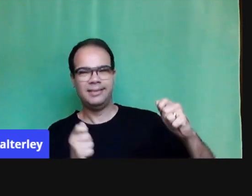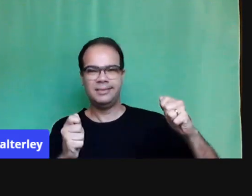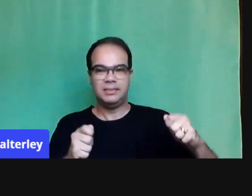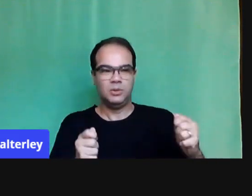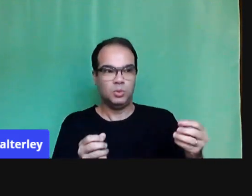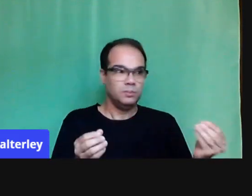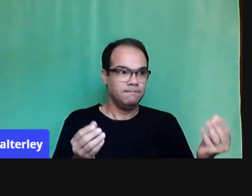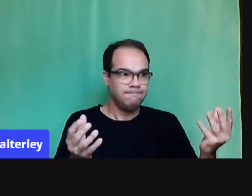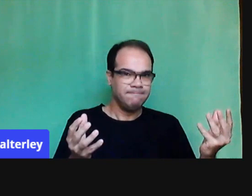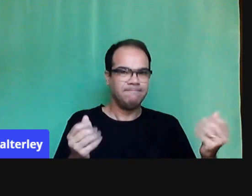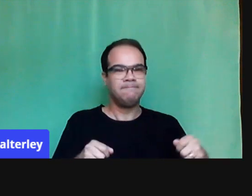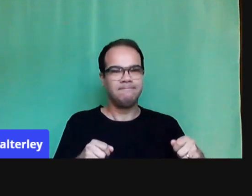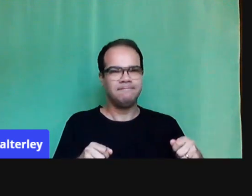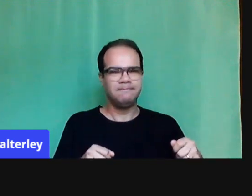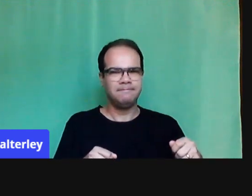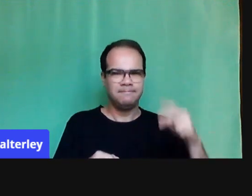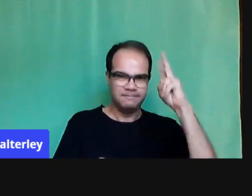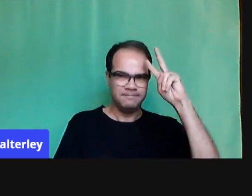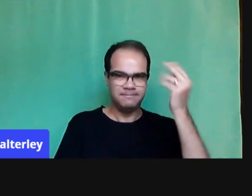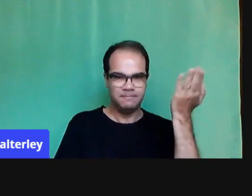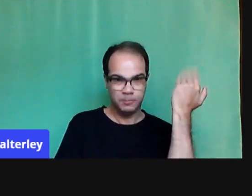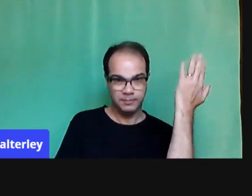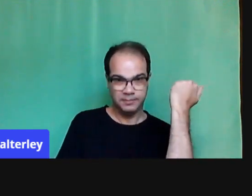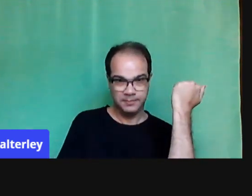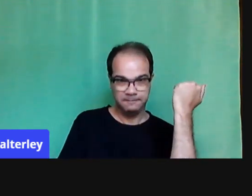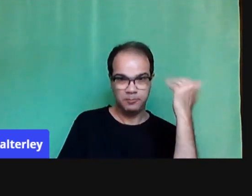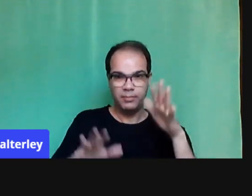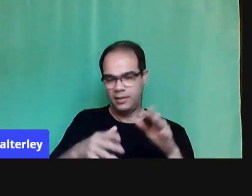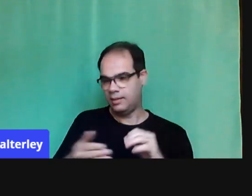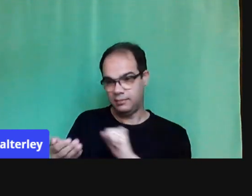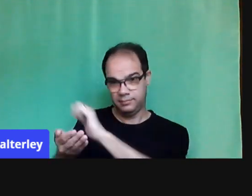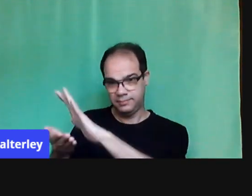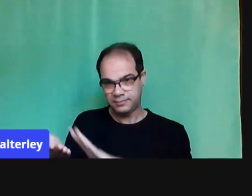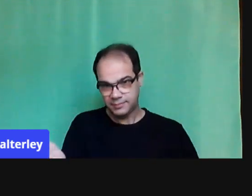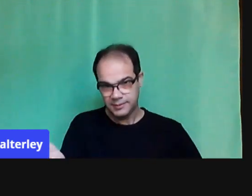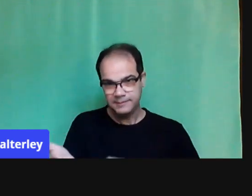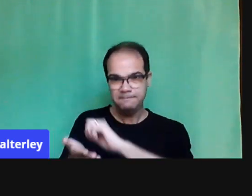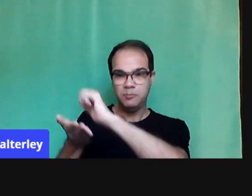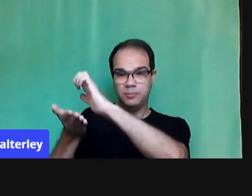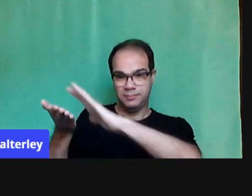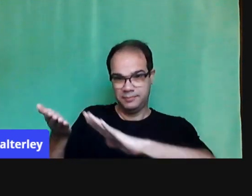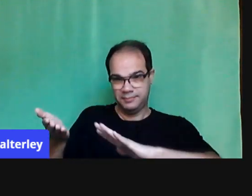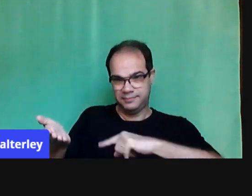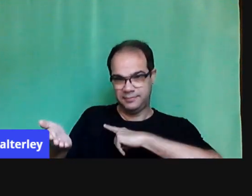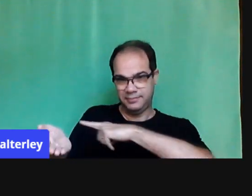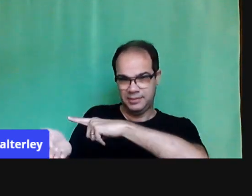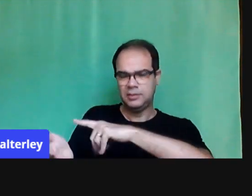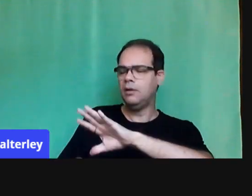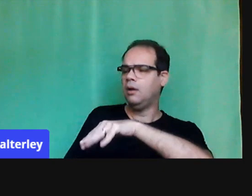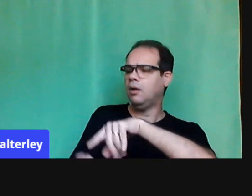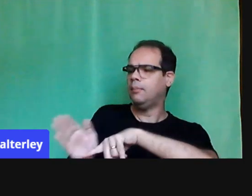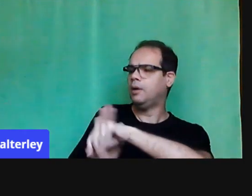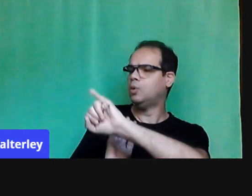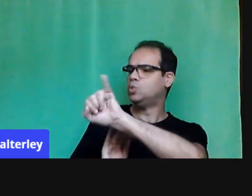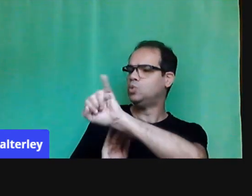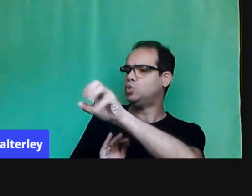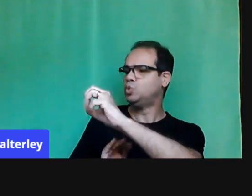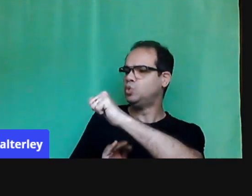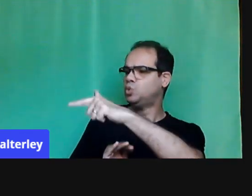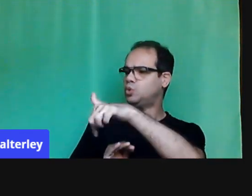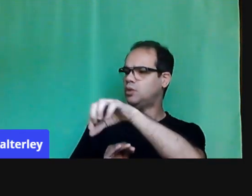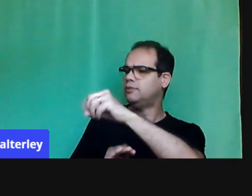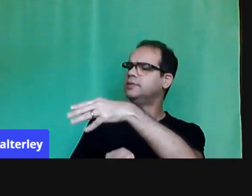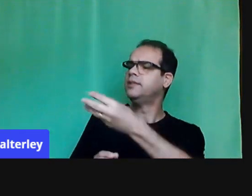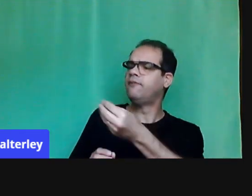vezes, eles faziam atividades quando nós iríamos fazer a correção, né? Eu falava, João, como que você fez essa atividade?